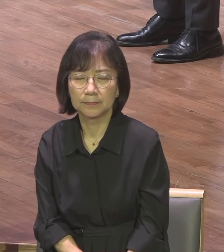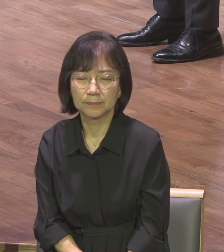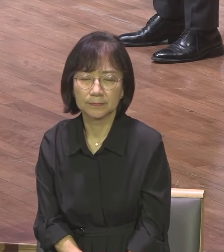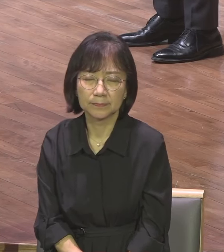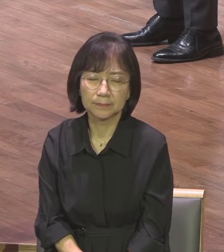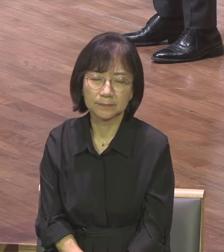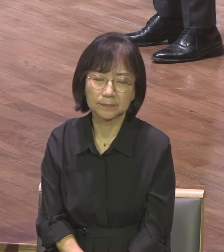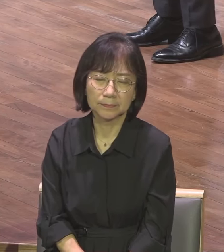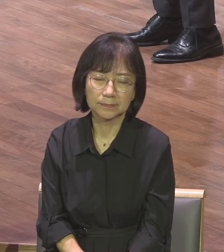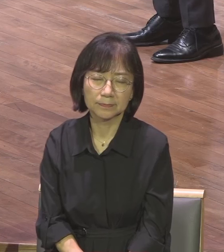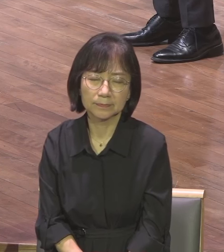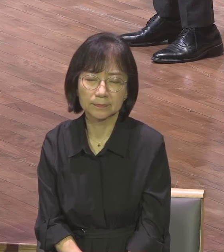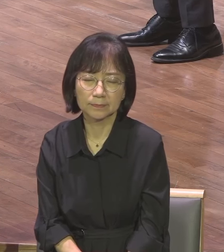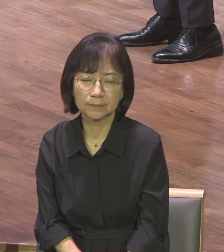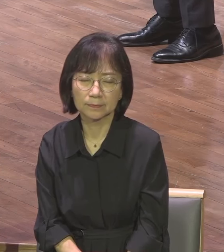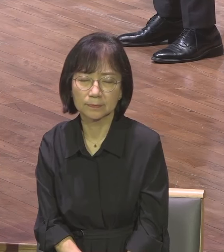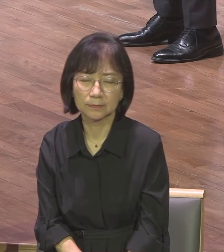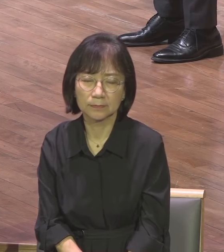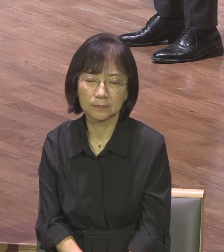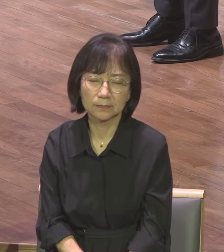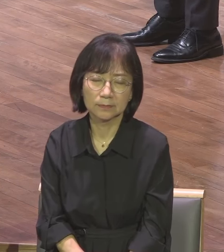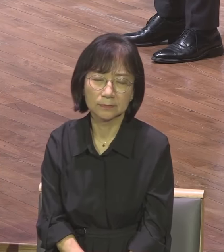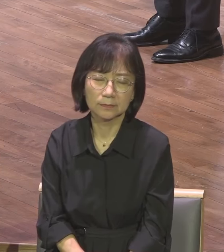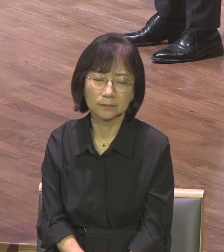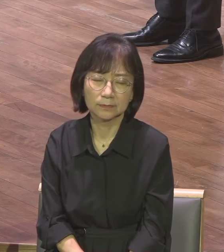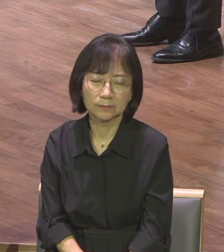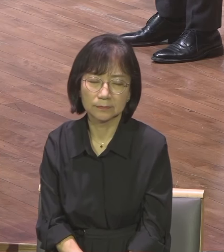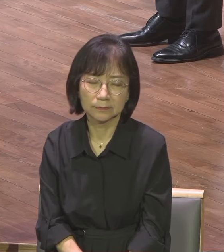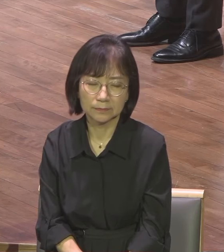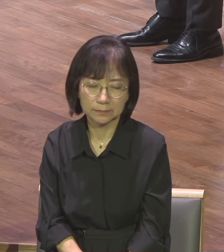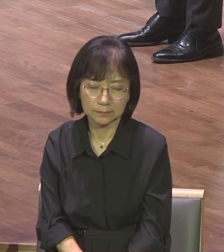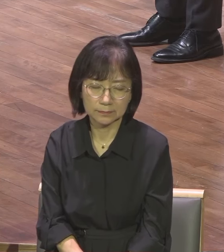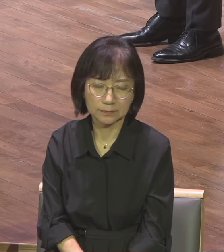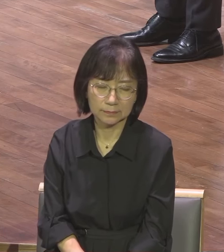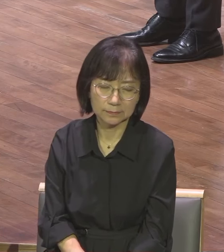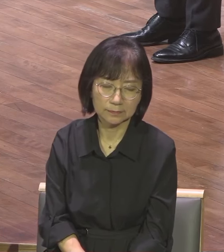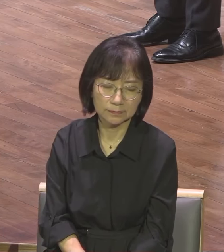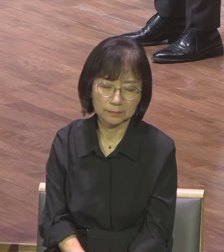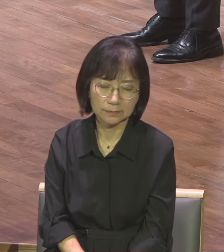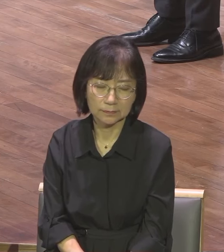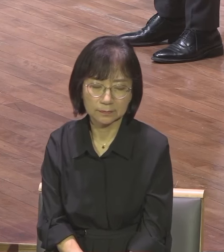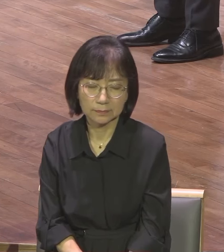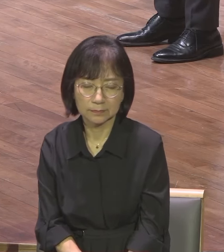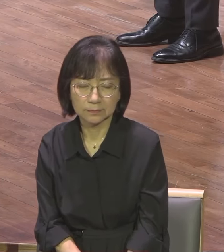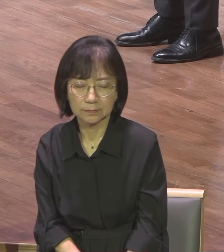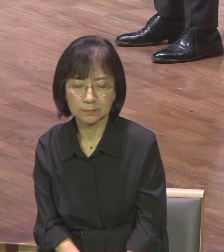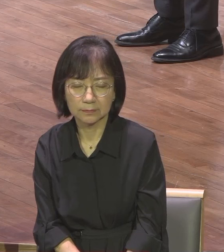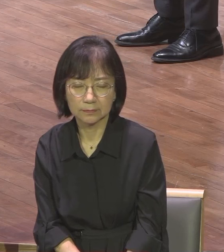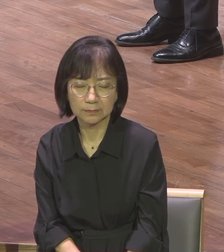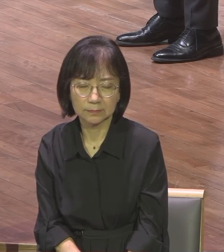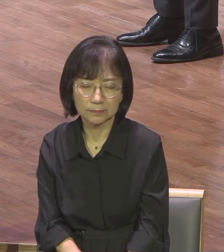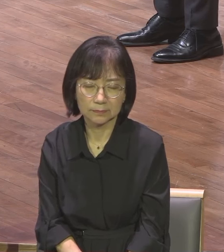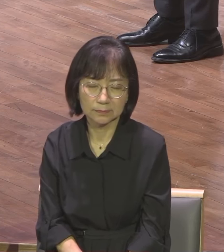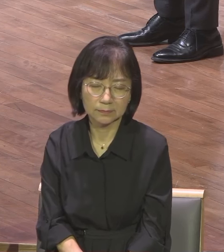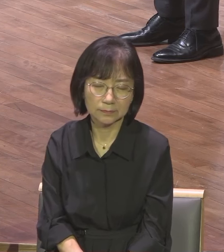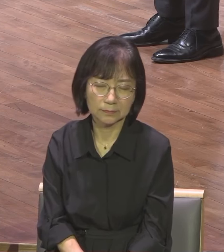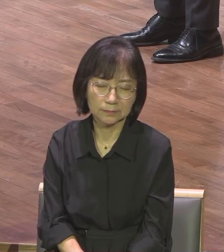그 믿음 안이고 이래 데려오기 하여 주옵소서 한 명이 아니라 열 명 더 데려오기 하여 주옵소서 주옵소서 100명 더 데려오기 하여 주옵소서